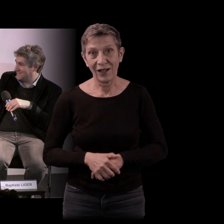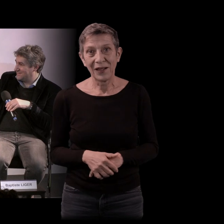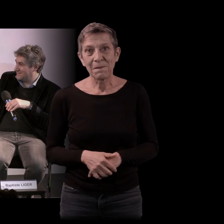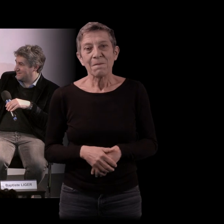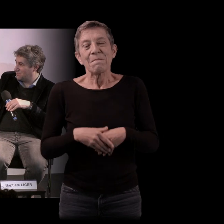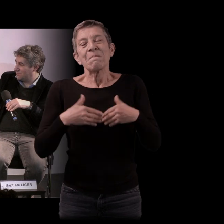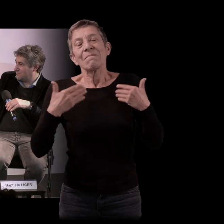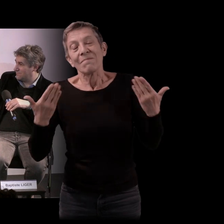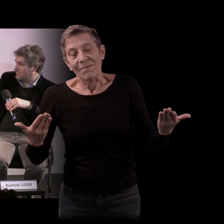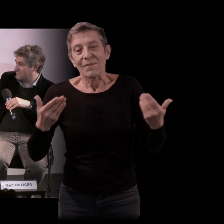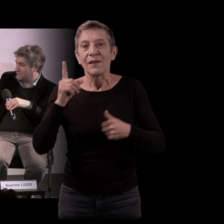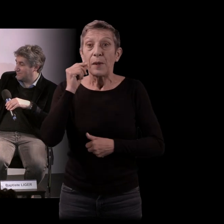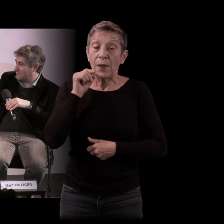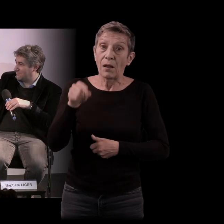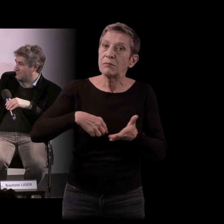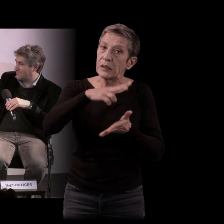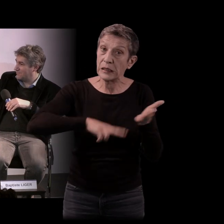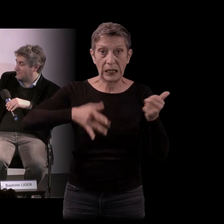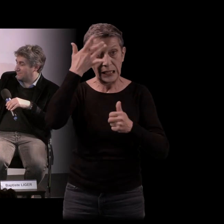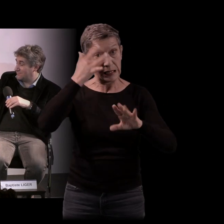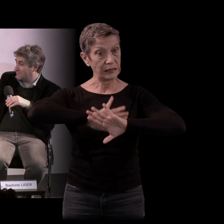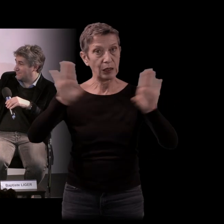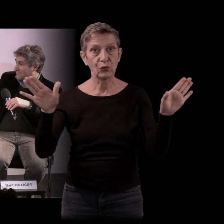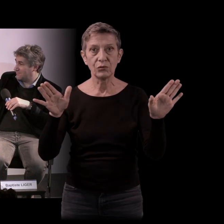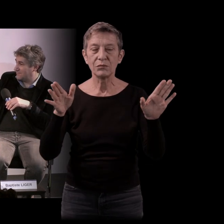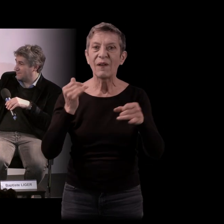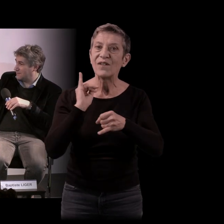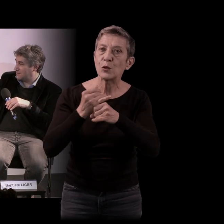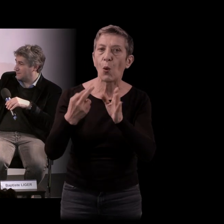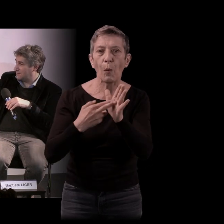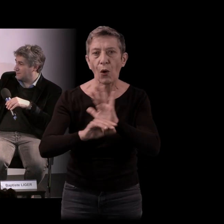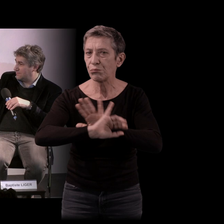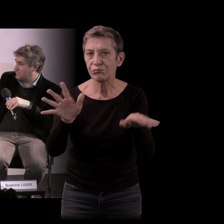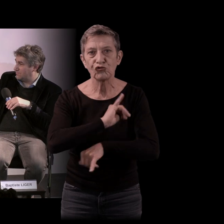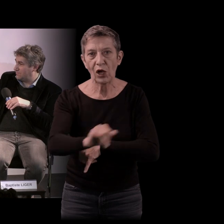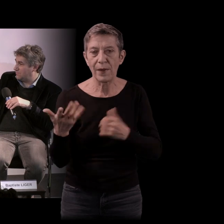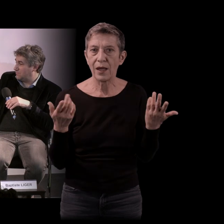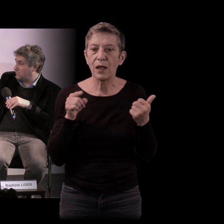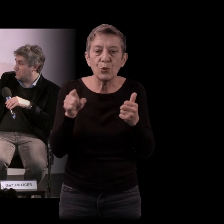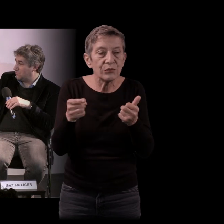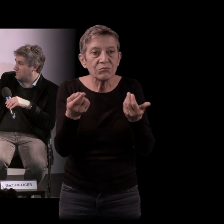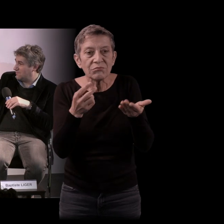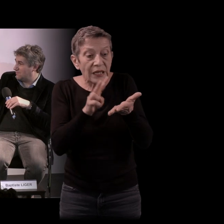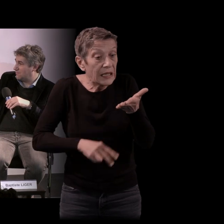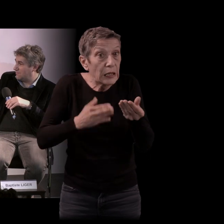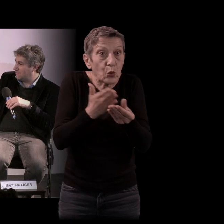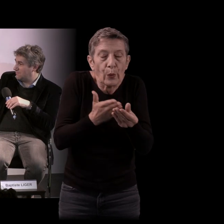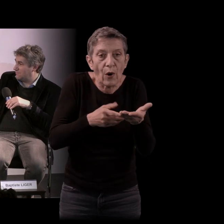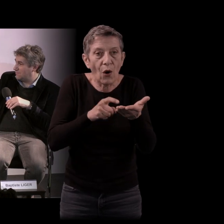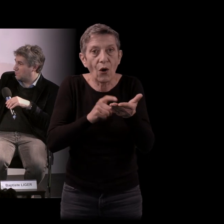mon père, lui, alors, il ne lisait que l'été, jamais de fiction. Et des documents ou alors, il avait une passion, et moi aussi